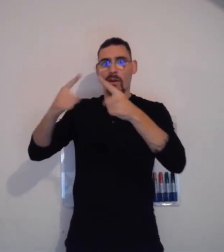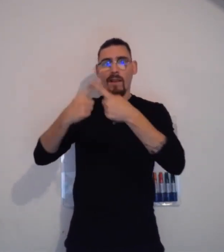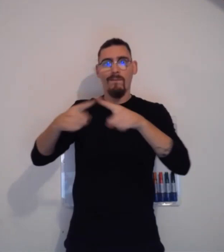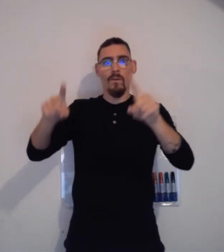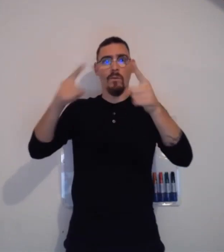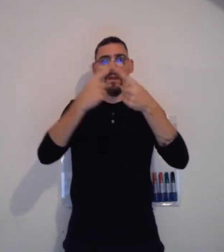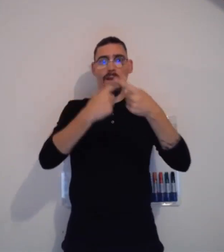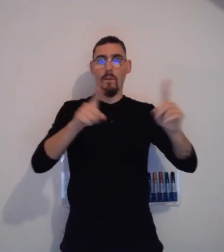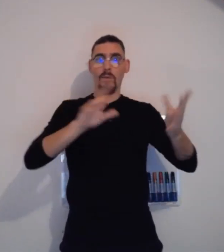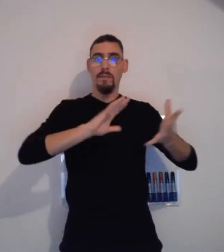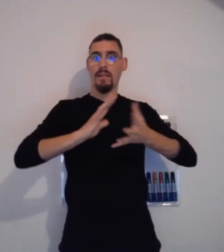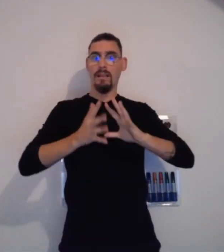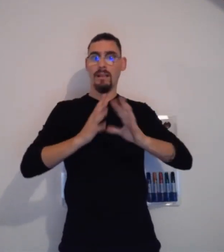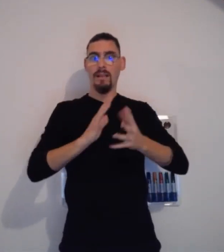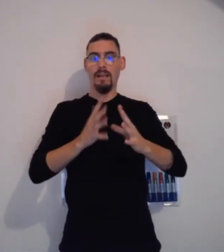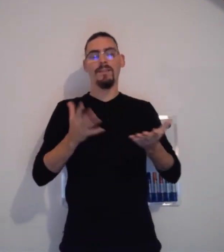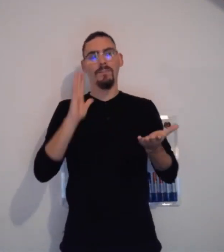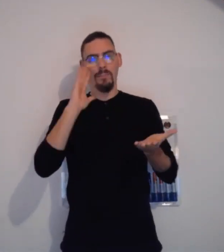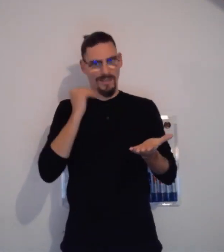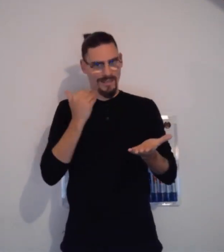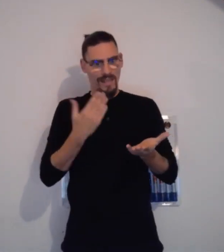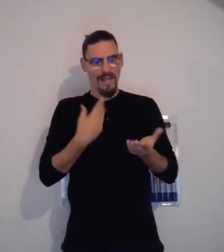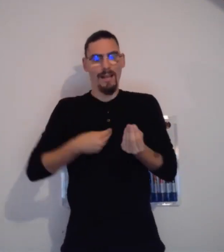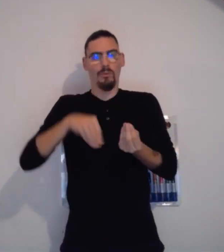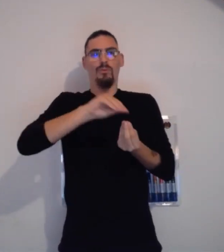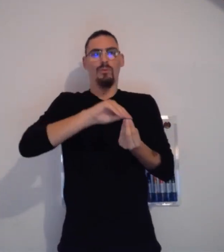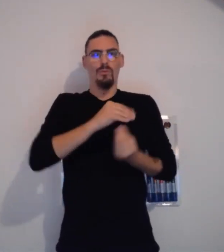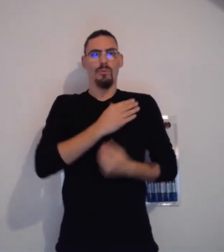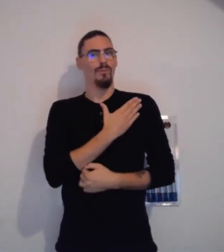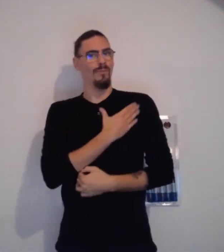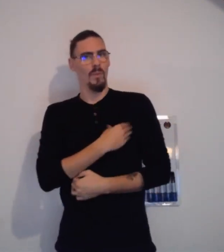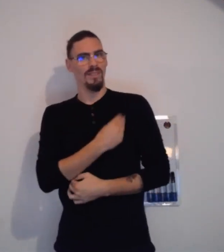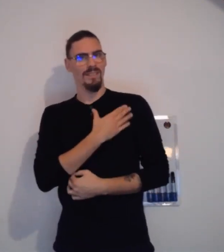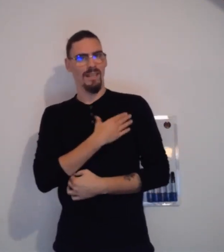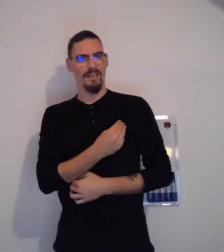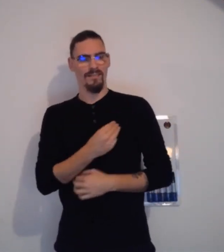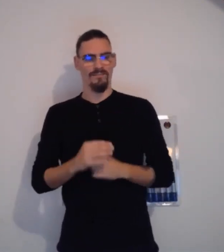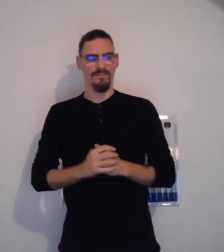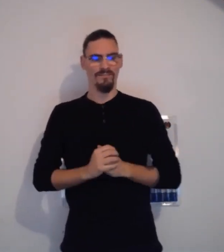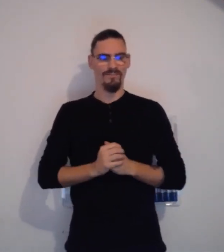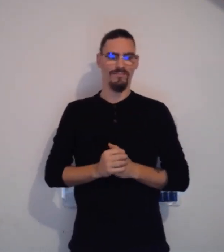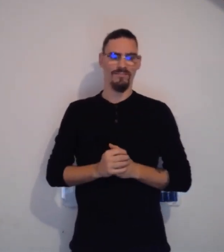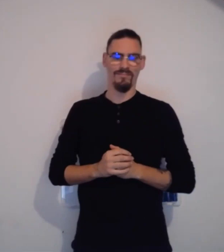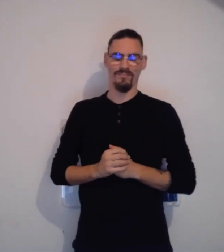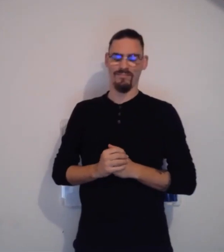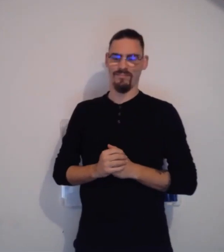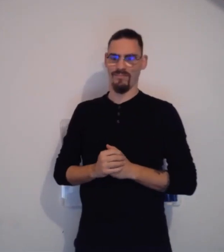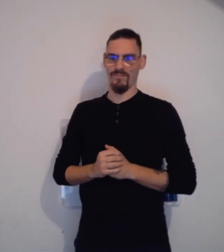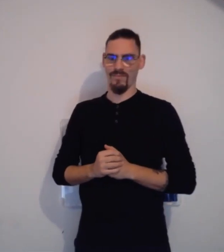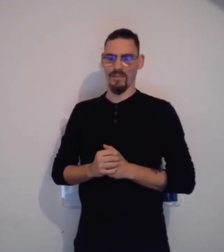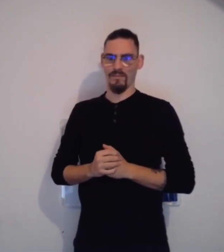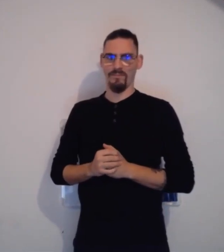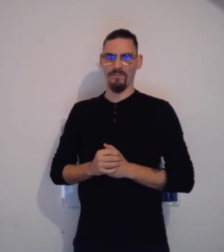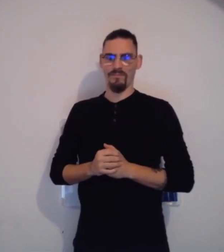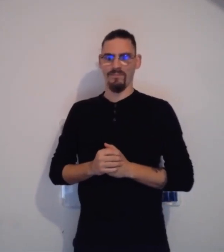pays, chaque pays détient sa propre langue des signes. C'est pour ça que je rajoute « langue des signes française